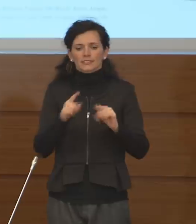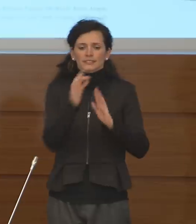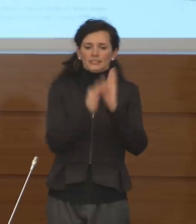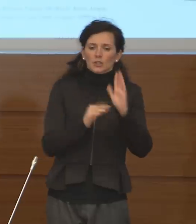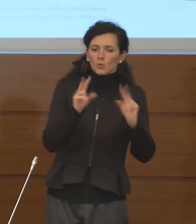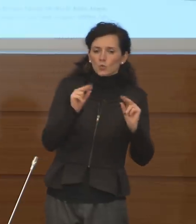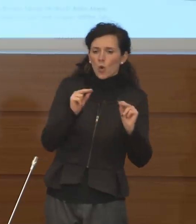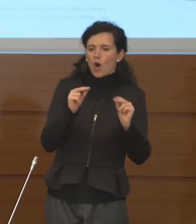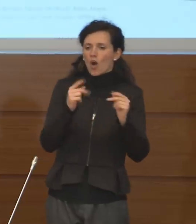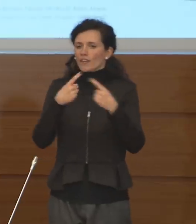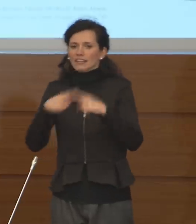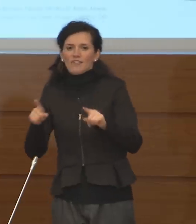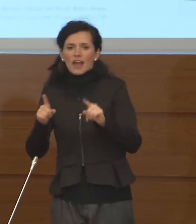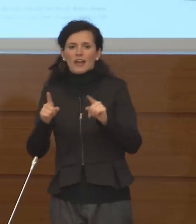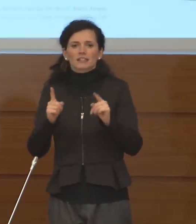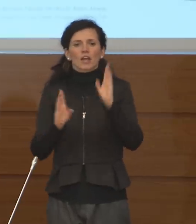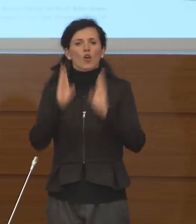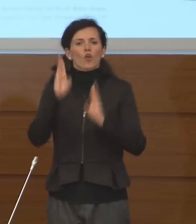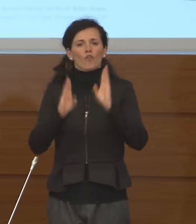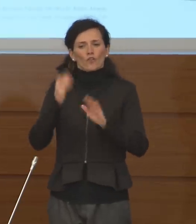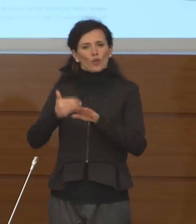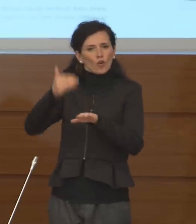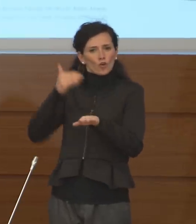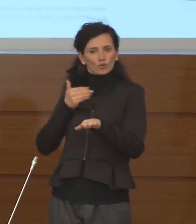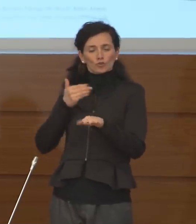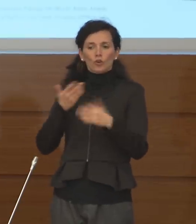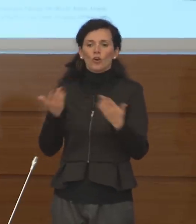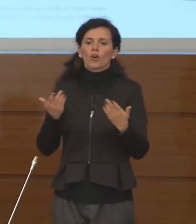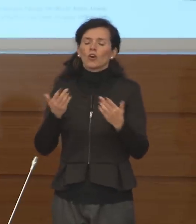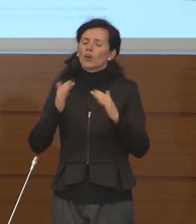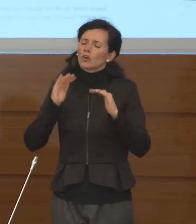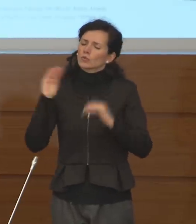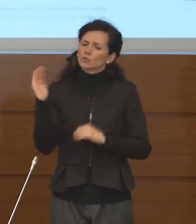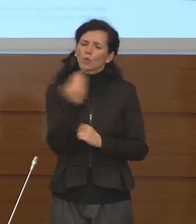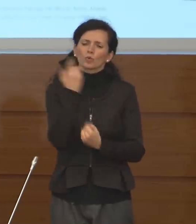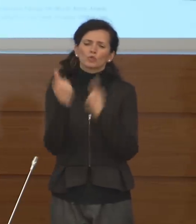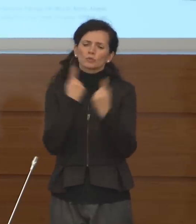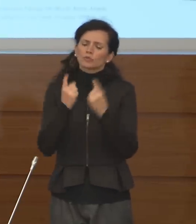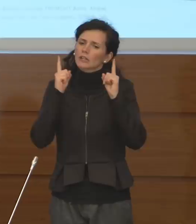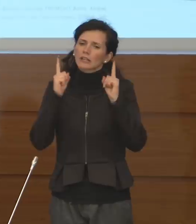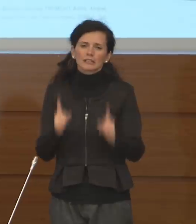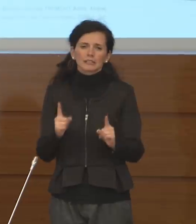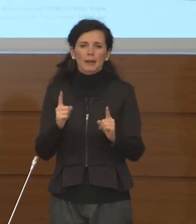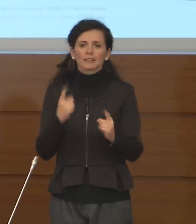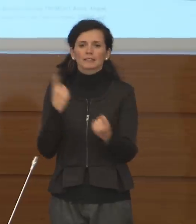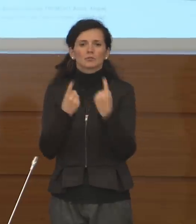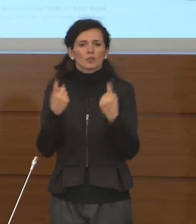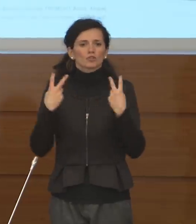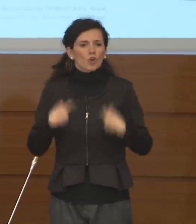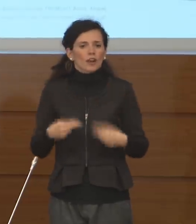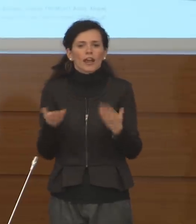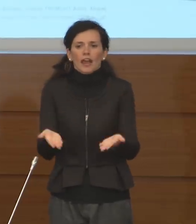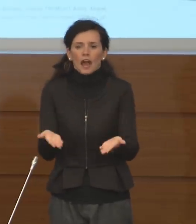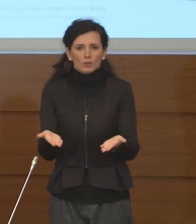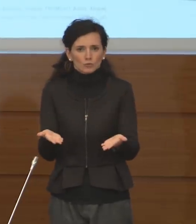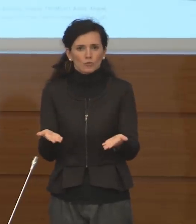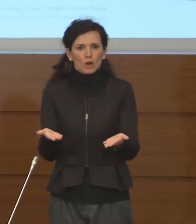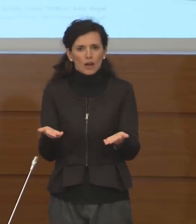a quelle pregresse. Il tutto dipende, come sappiamo, dalla situazione nella quale ci troviamo come